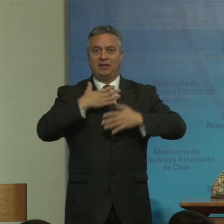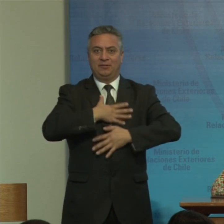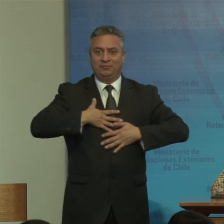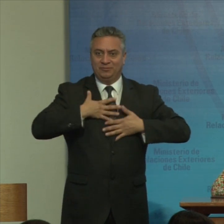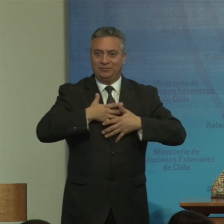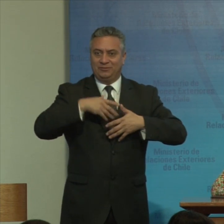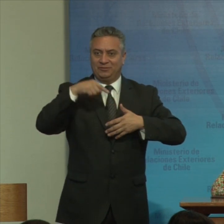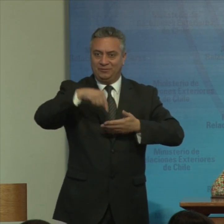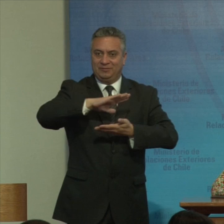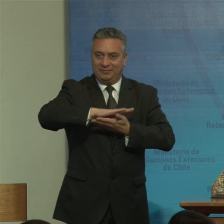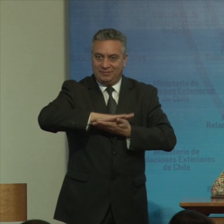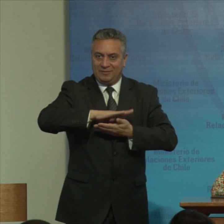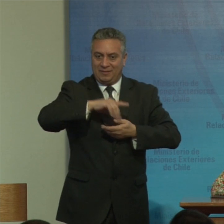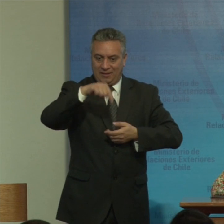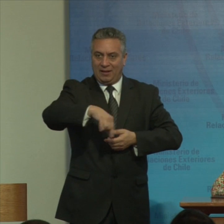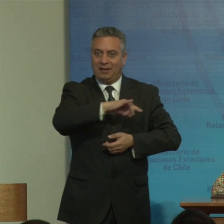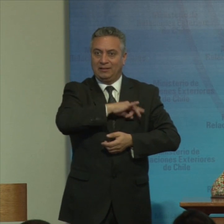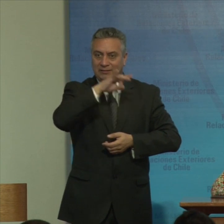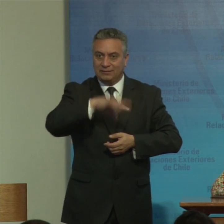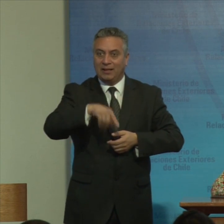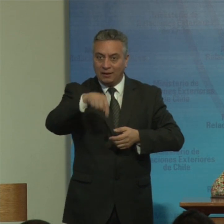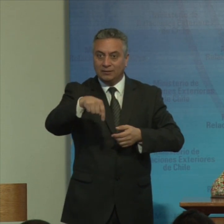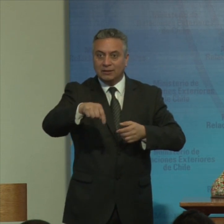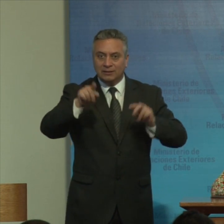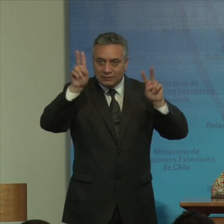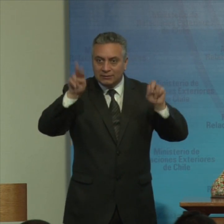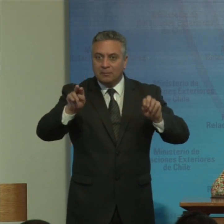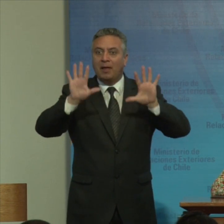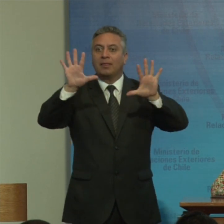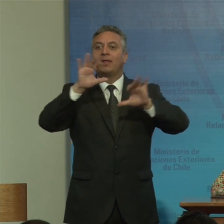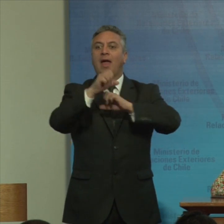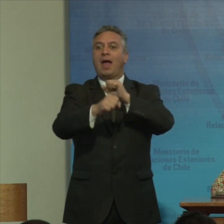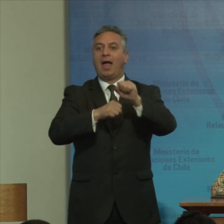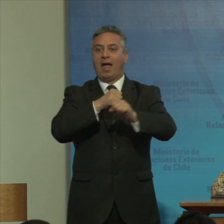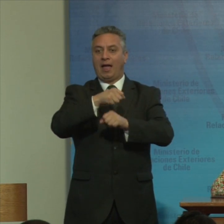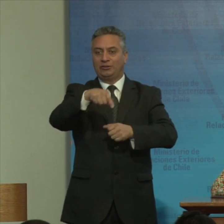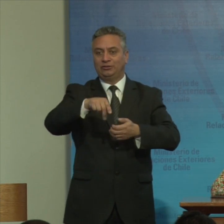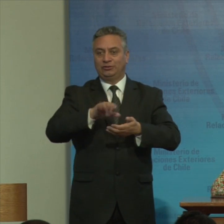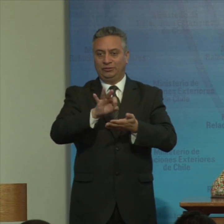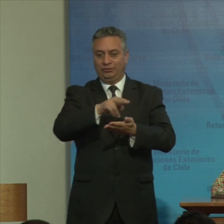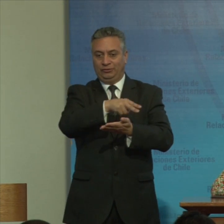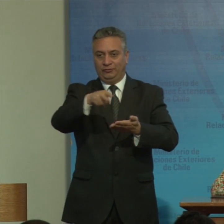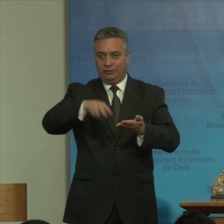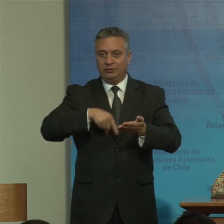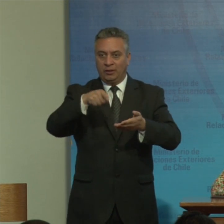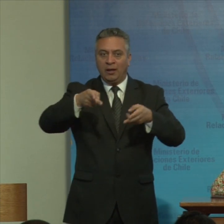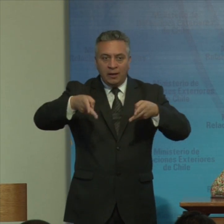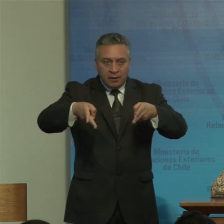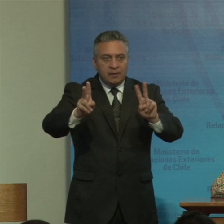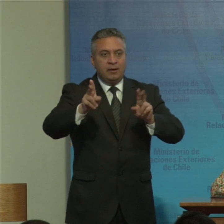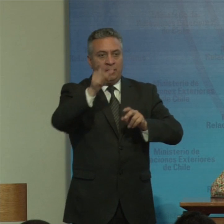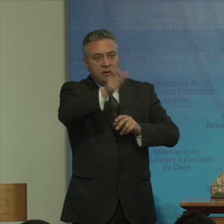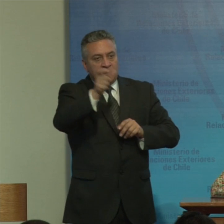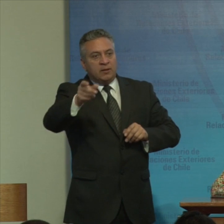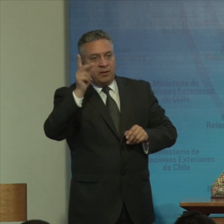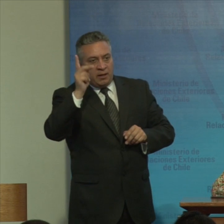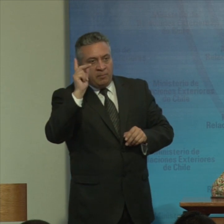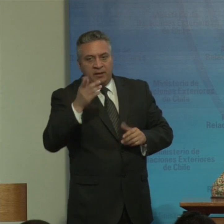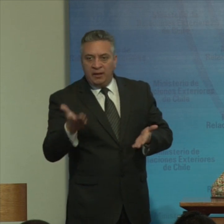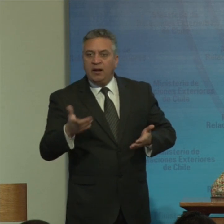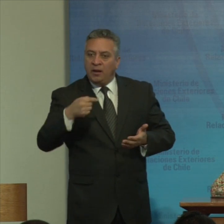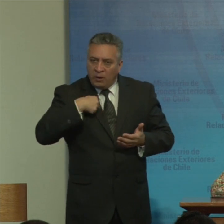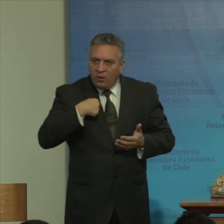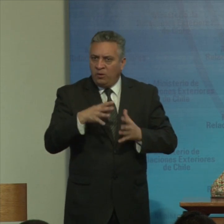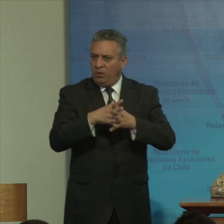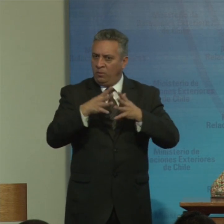y en la región sobre los 10 años de la convención sobre los derechos de las personas con discapacidad y en este contexto me